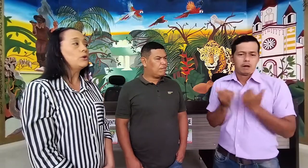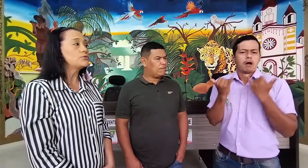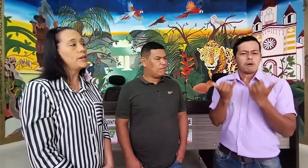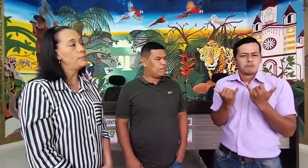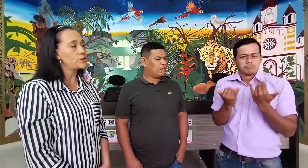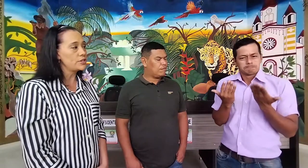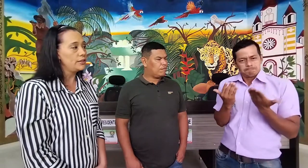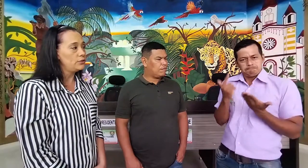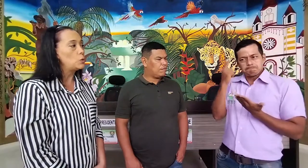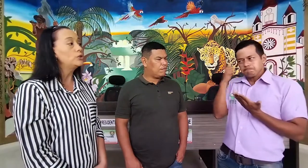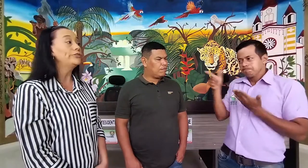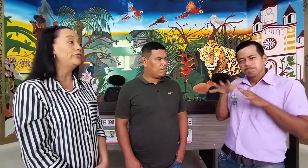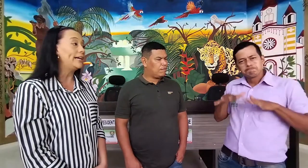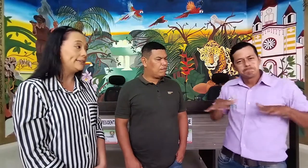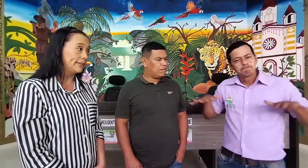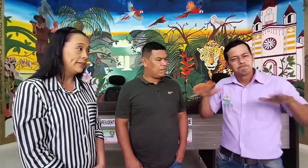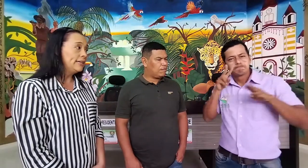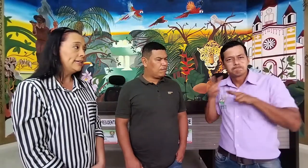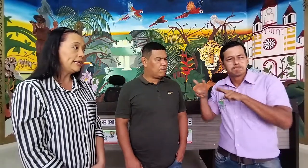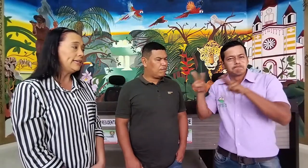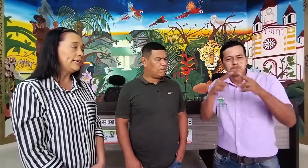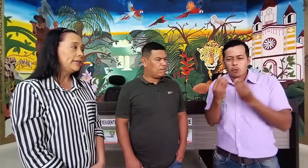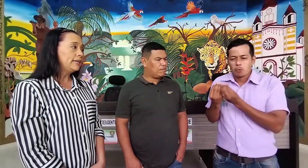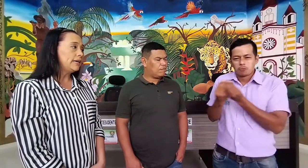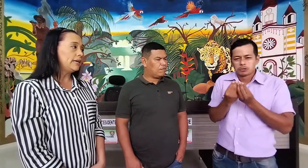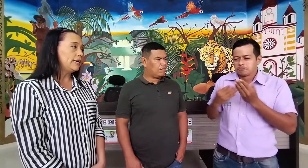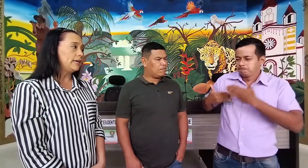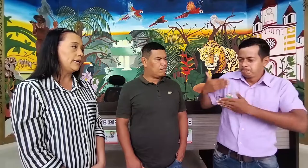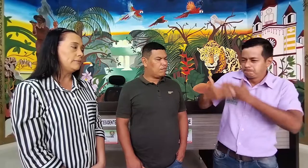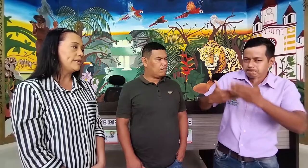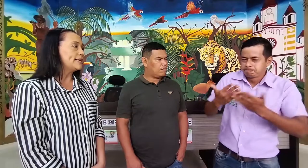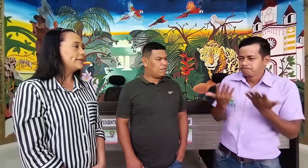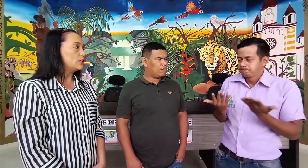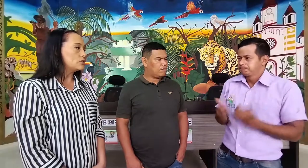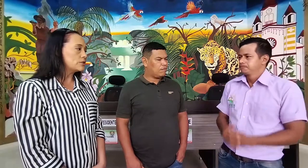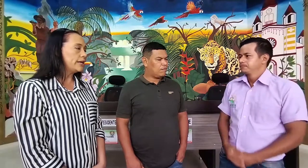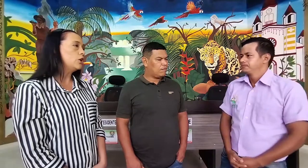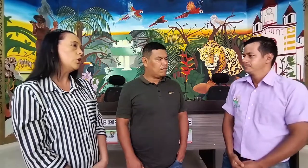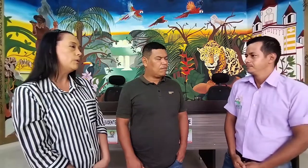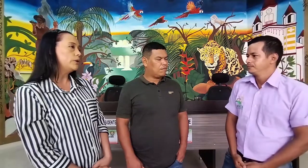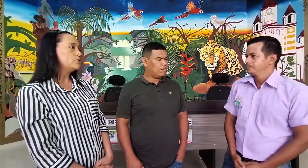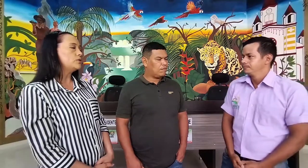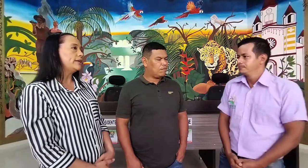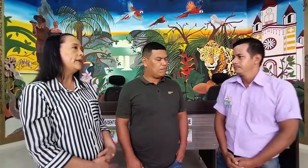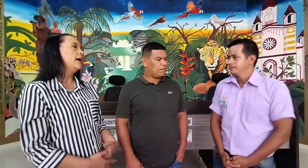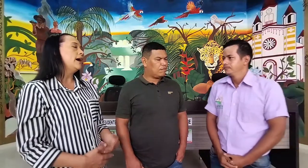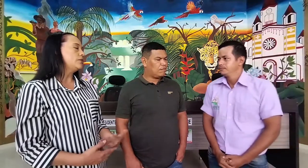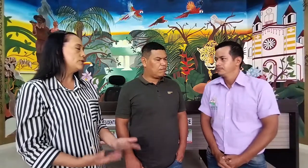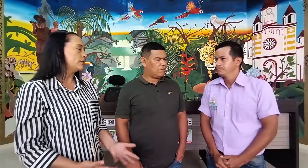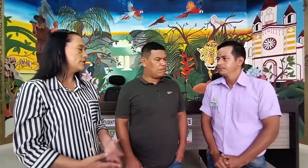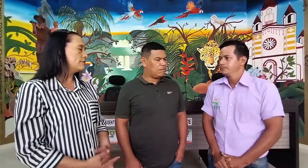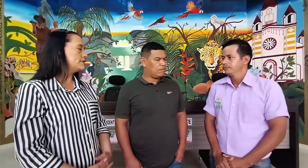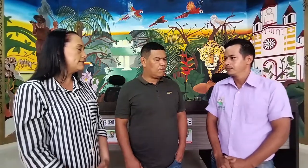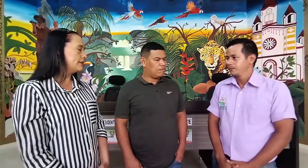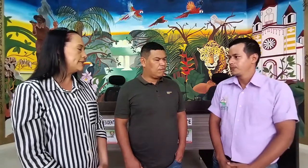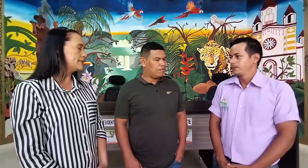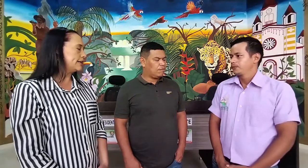100%, nos falta. Y mediante el consejo, ¿cómo con usted ayudarnos a visibilizar